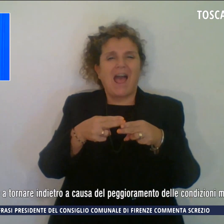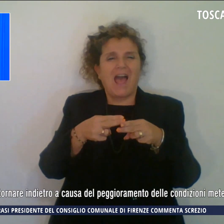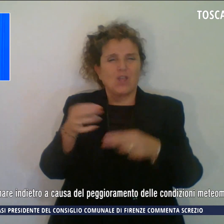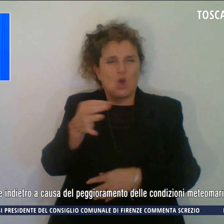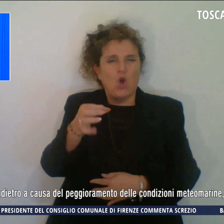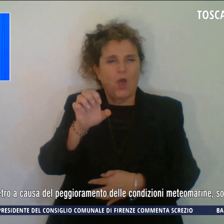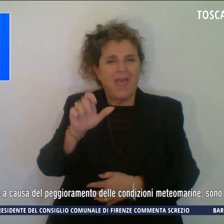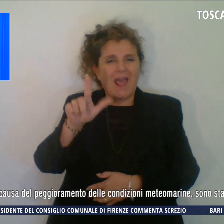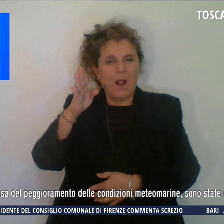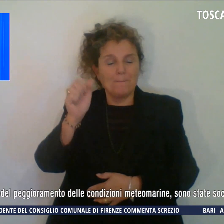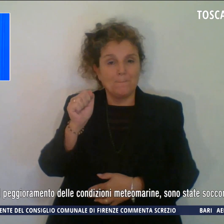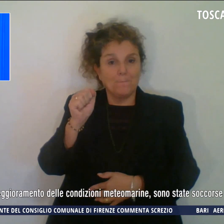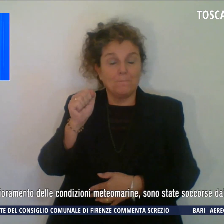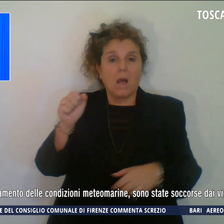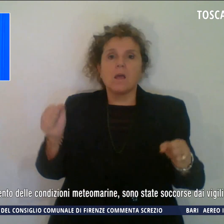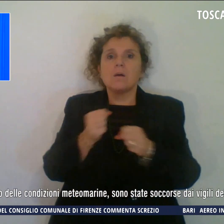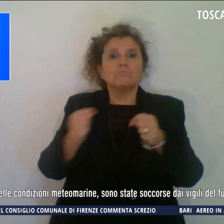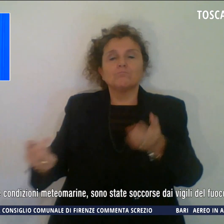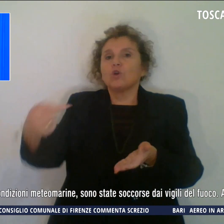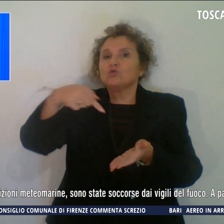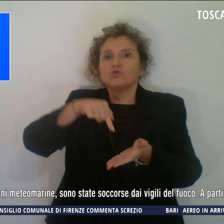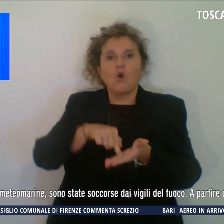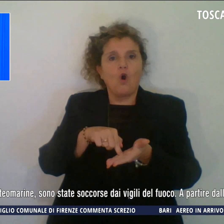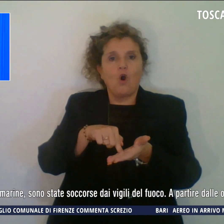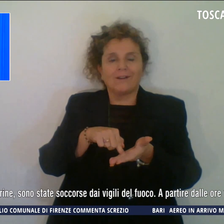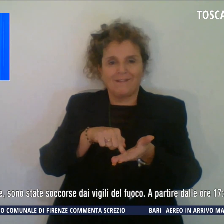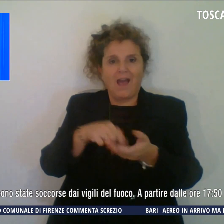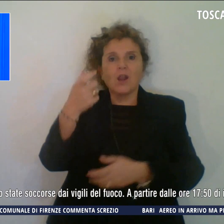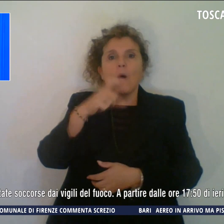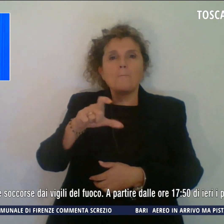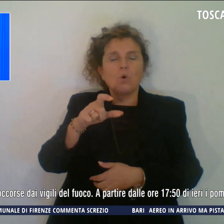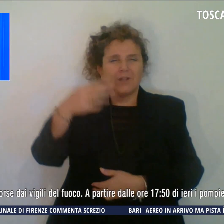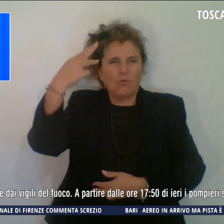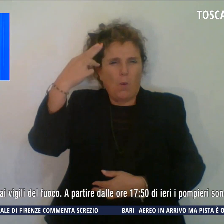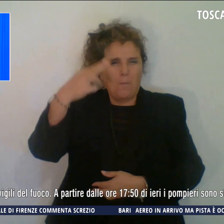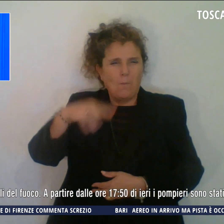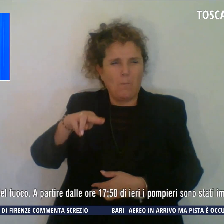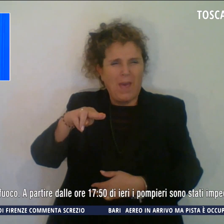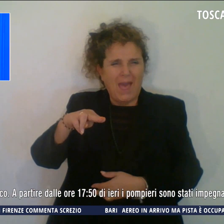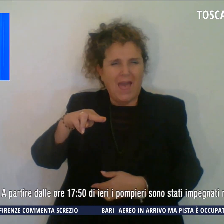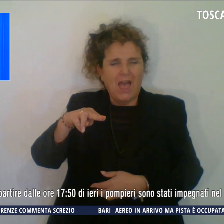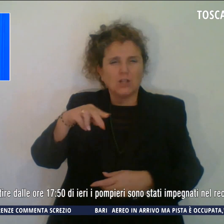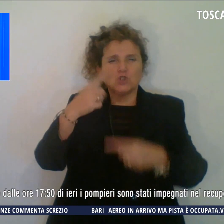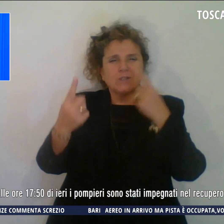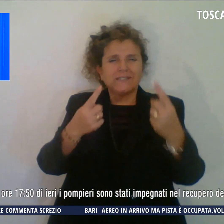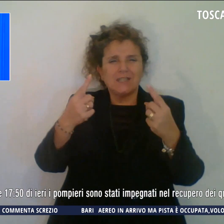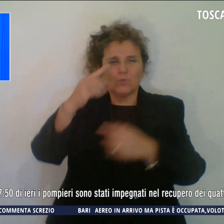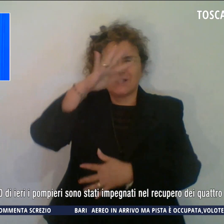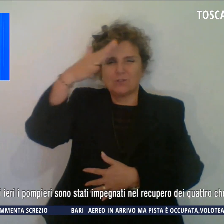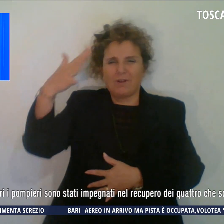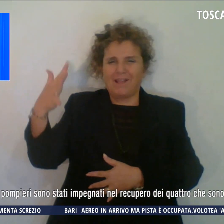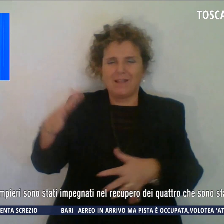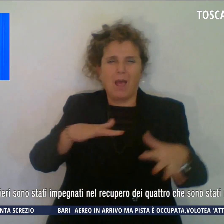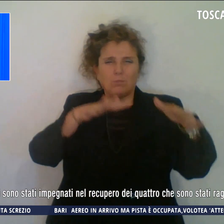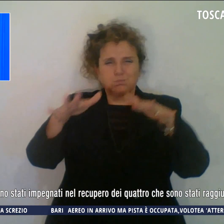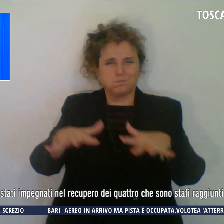'Elba e impossibilitate a tornare indietro a causa del peggioramento delle condizioni meteo-marine,